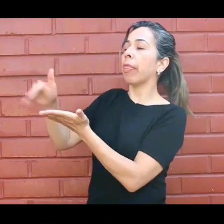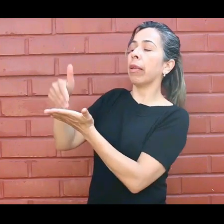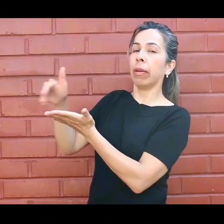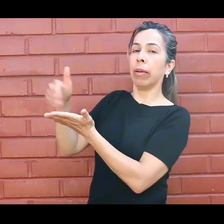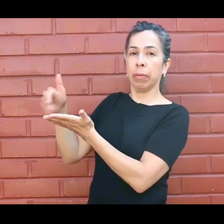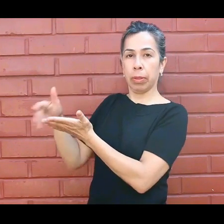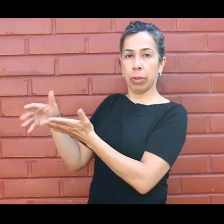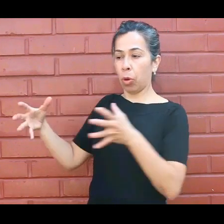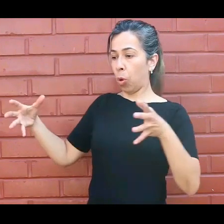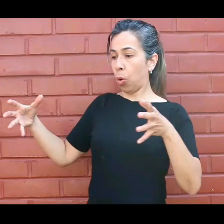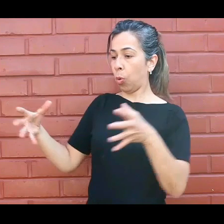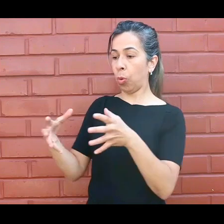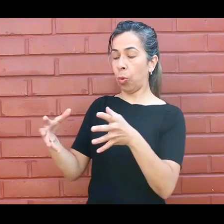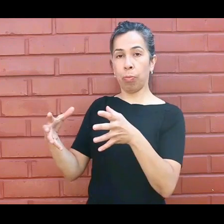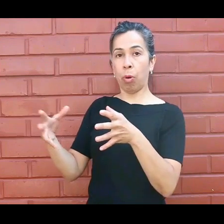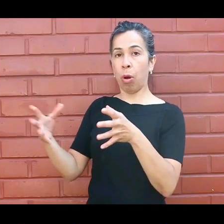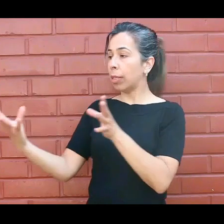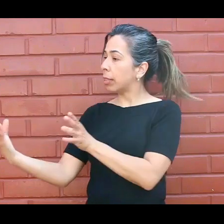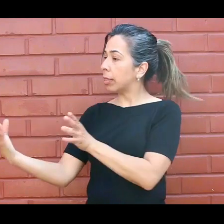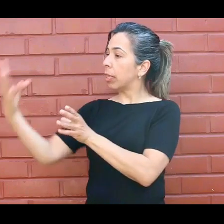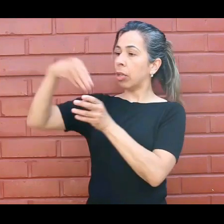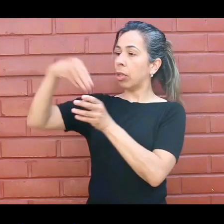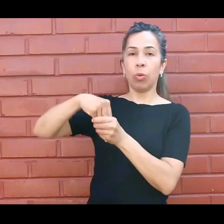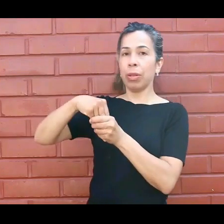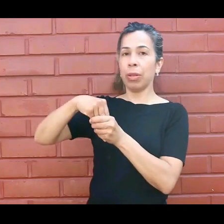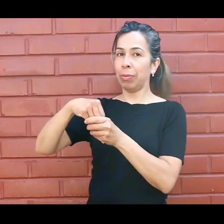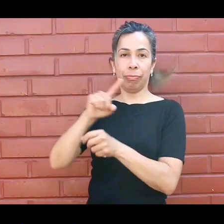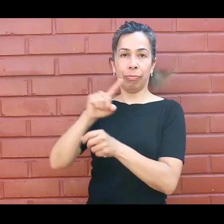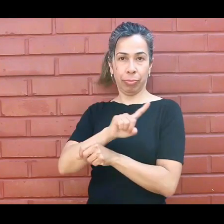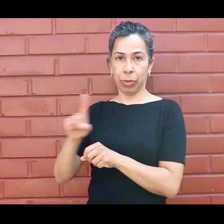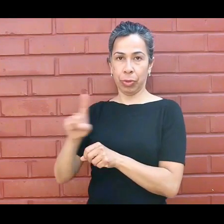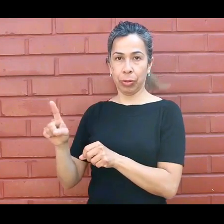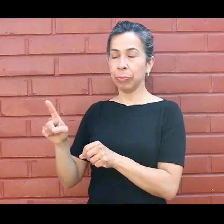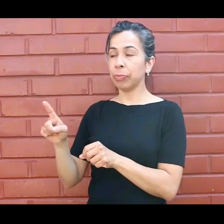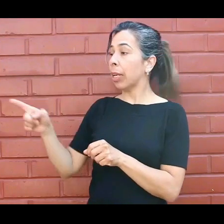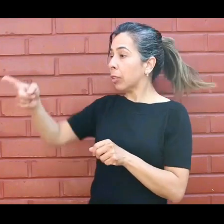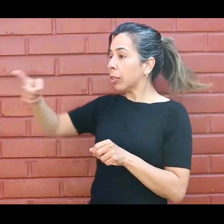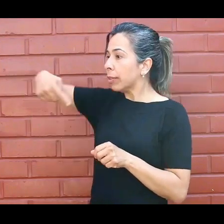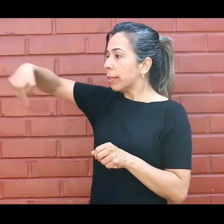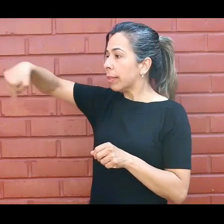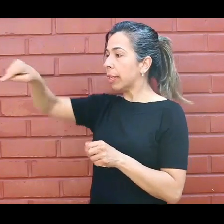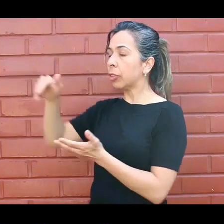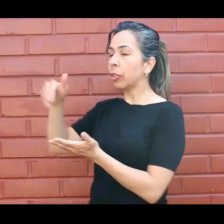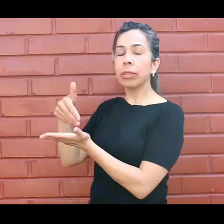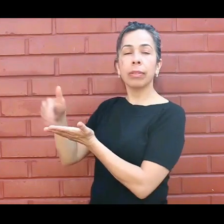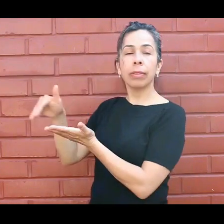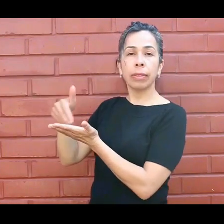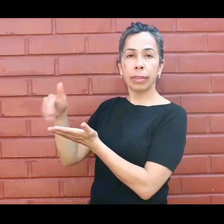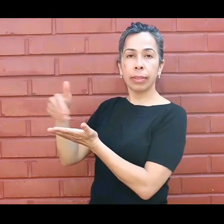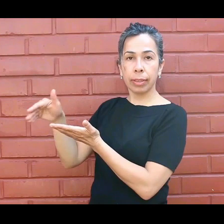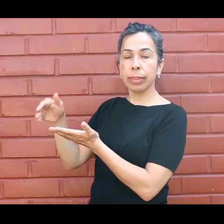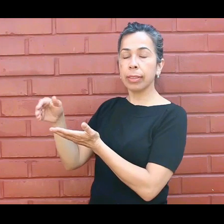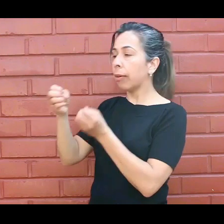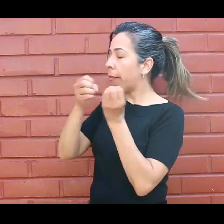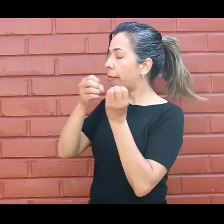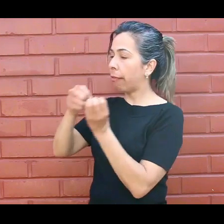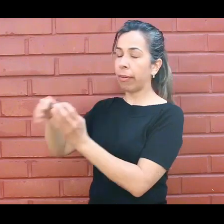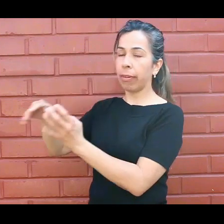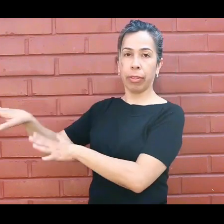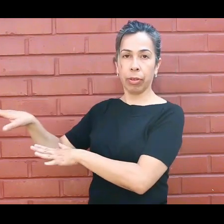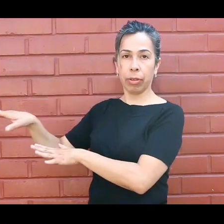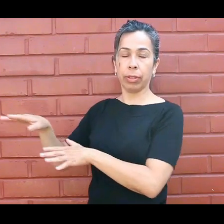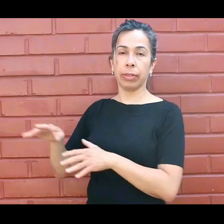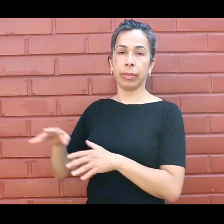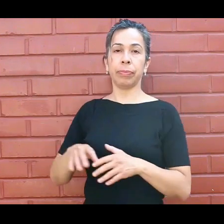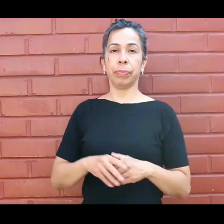estigmatizados y discriminados al punto de que podemos explicar claramente que